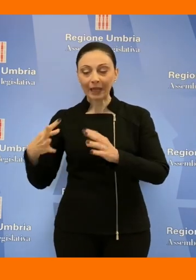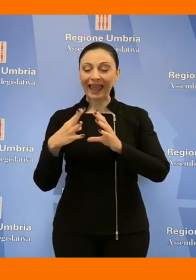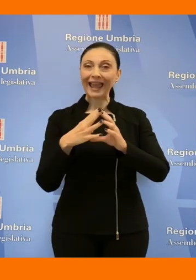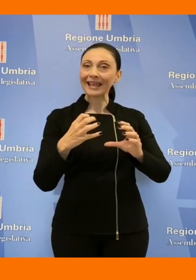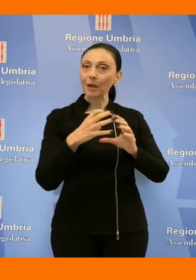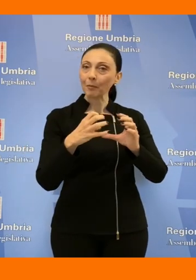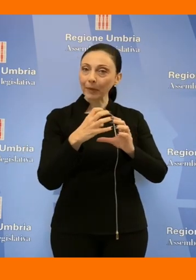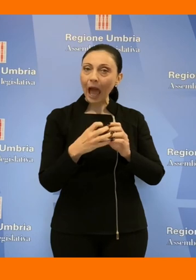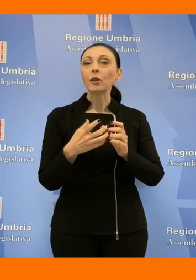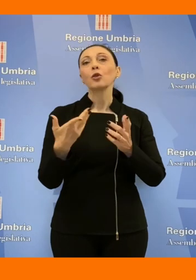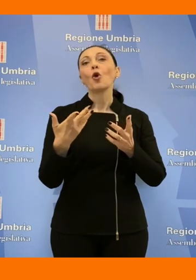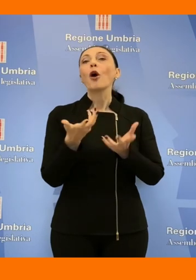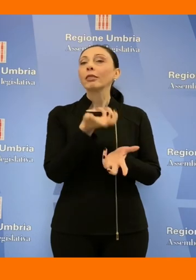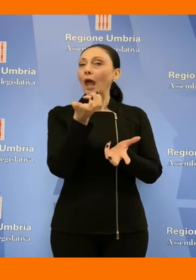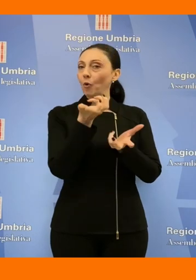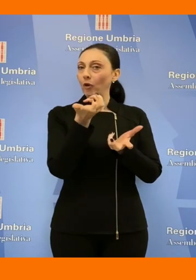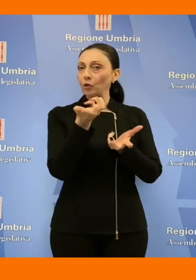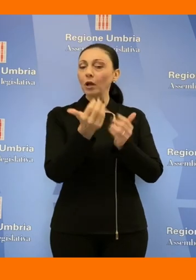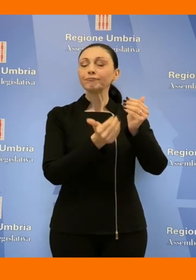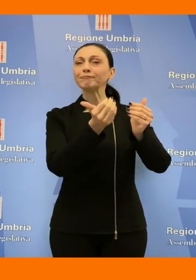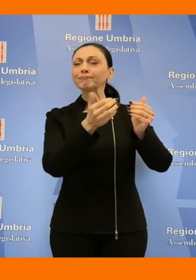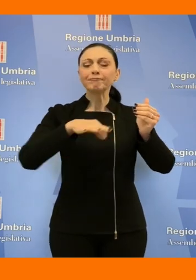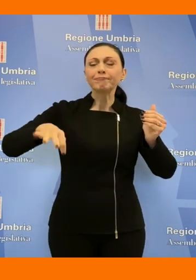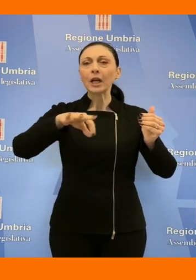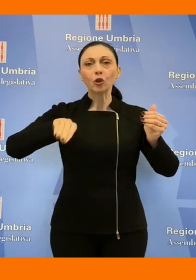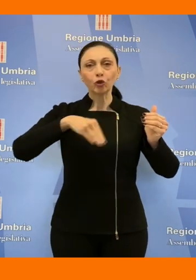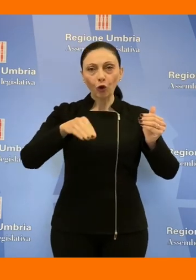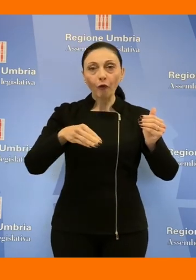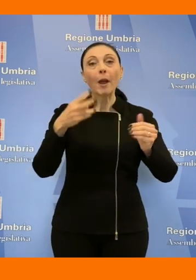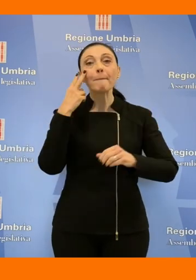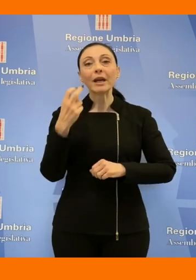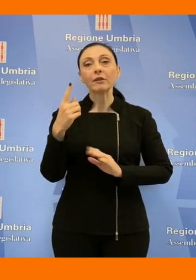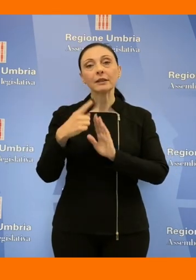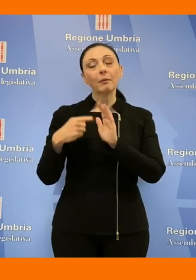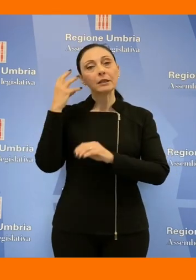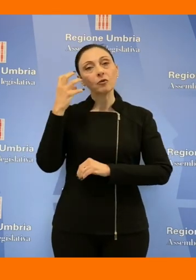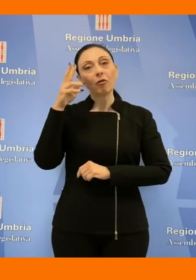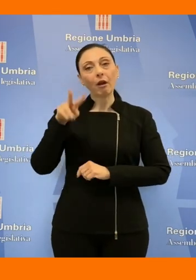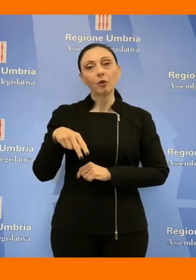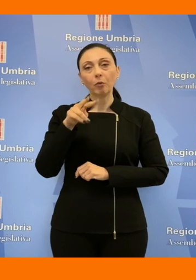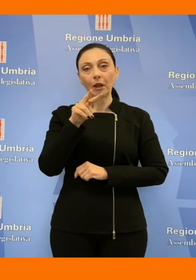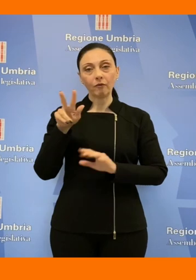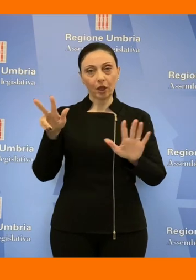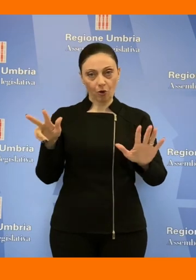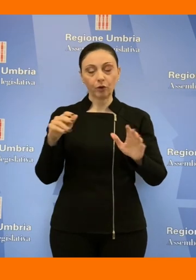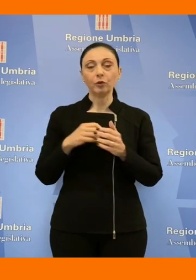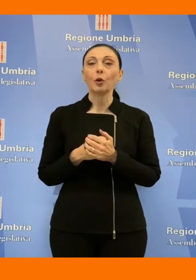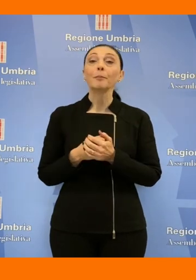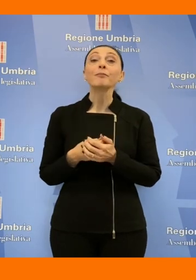termovalorizzazione la cui messa in esercizio viene prevista per il mese di gennaio 2028. Il piano rifiuti è stato illustrato in